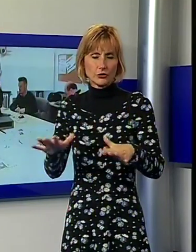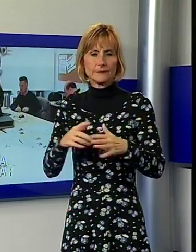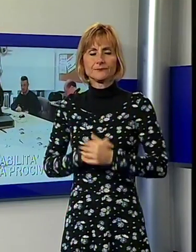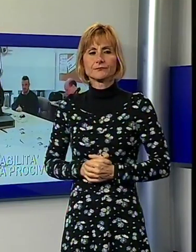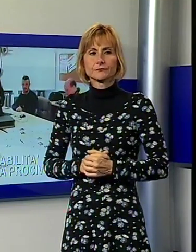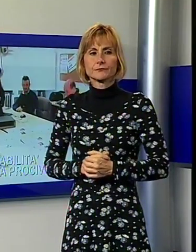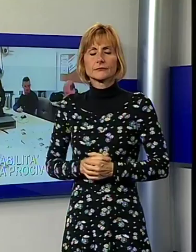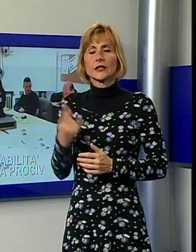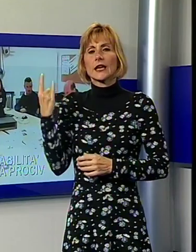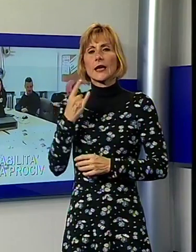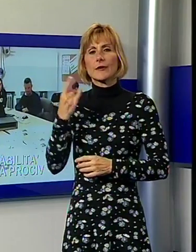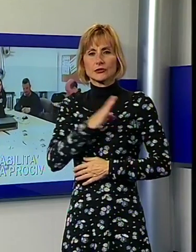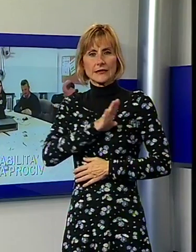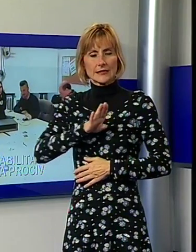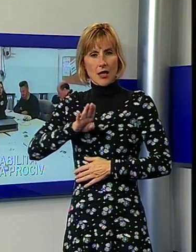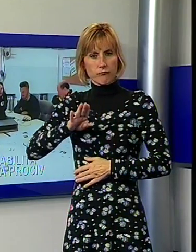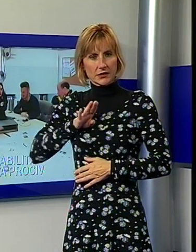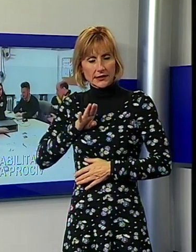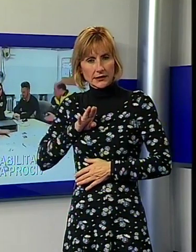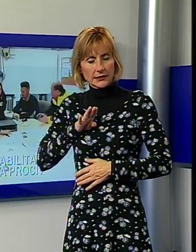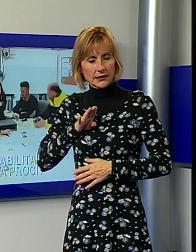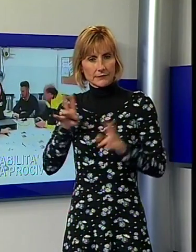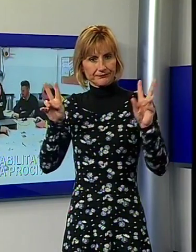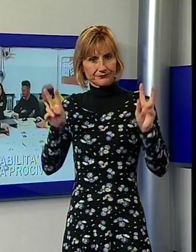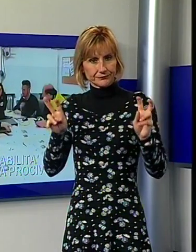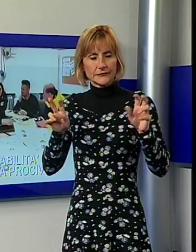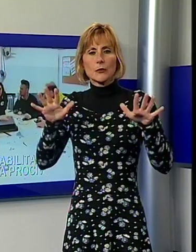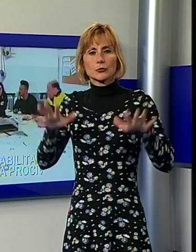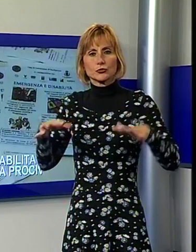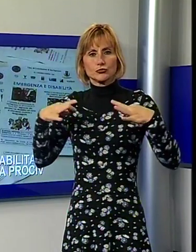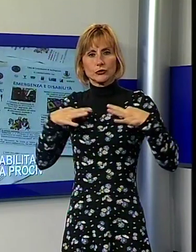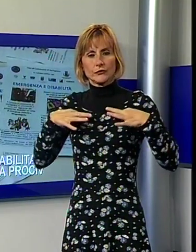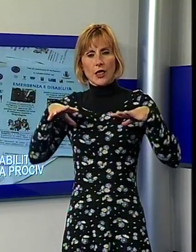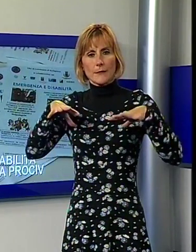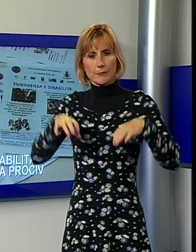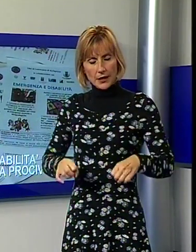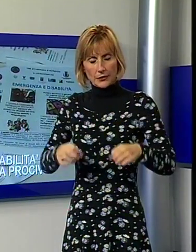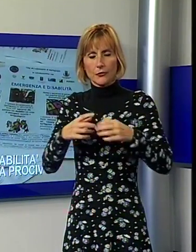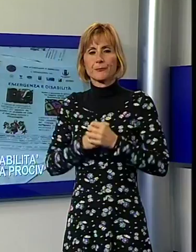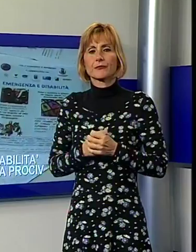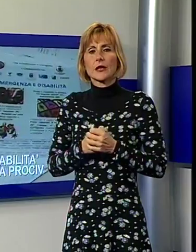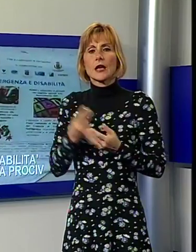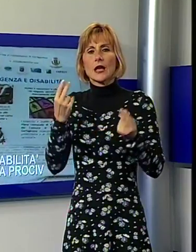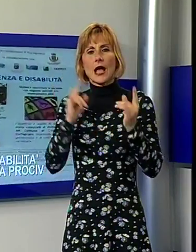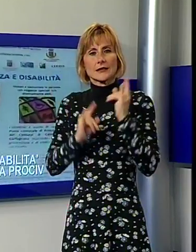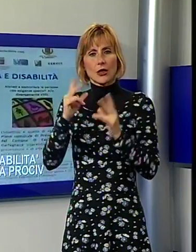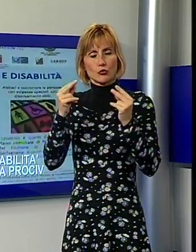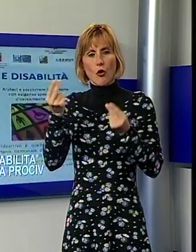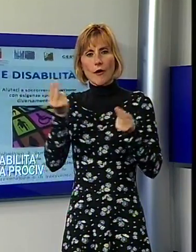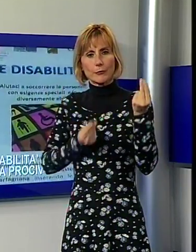Emergenza e disabilità, l'impegno della protezione civile a Castelnuovo un progetto pilota finanziato alla regione toscana con lo